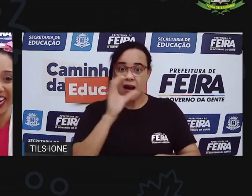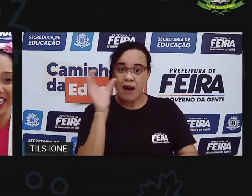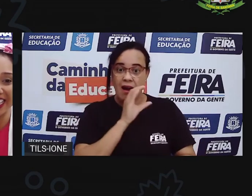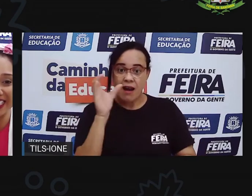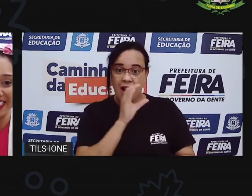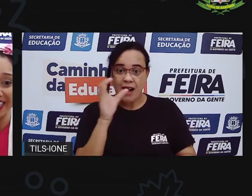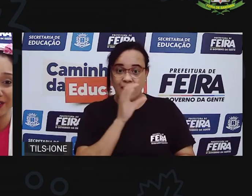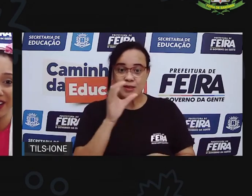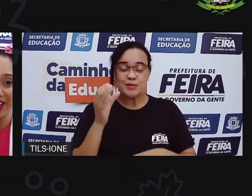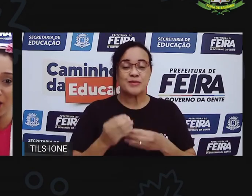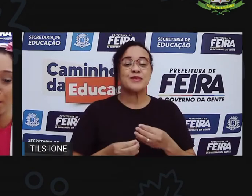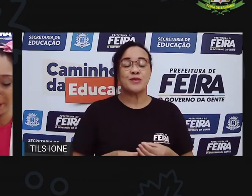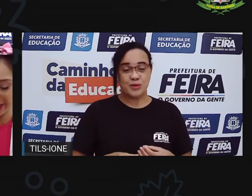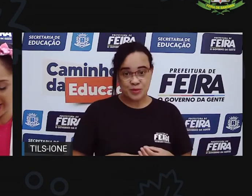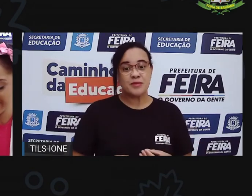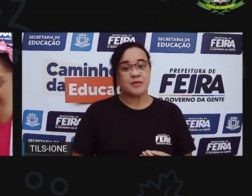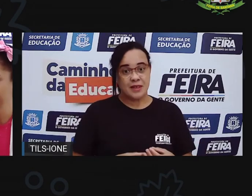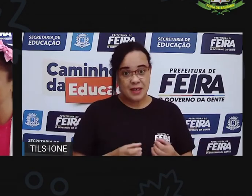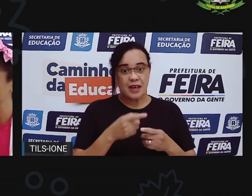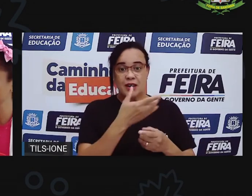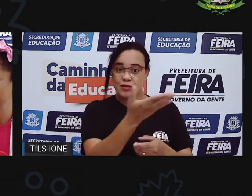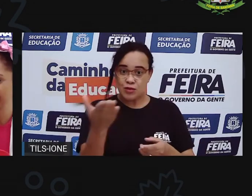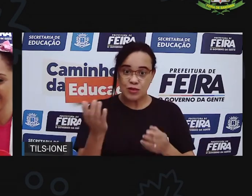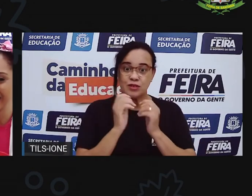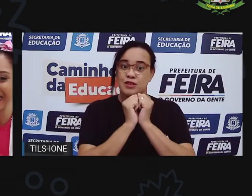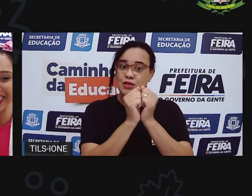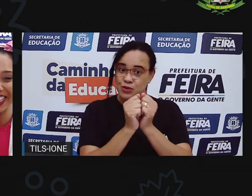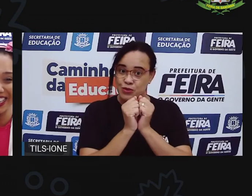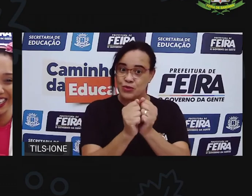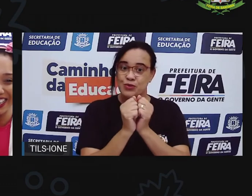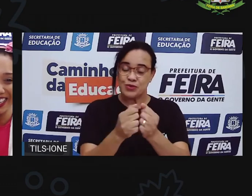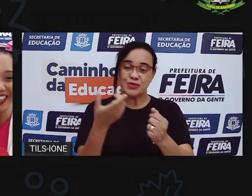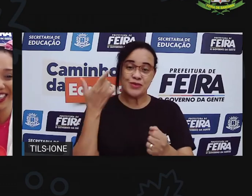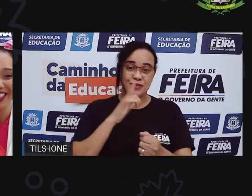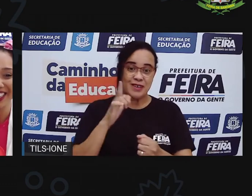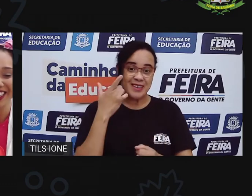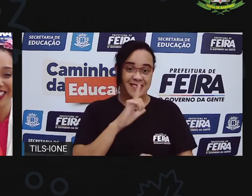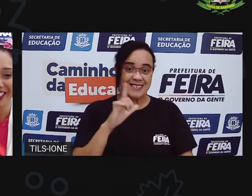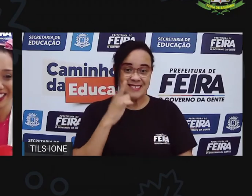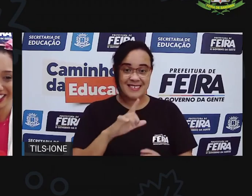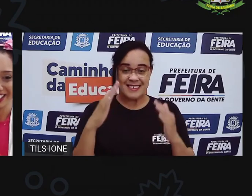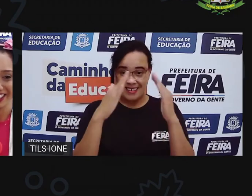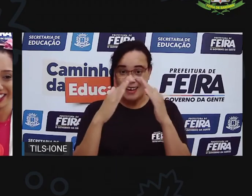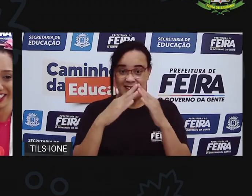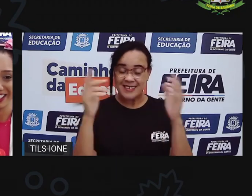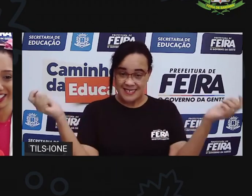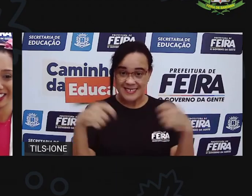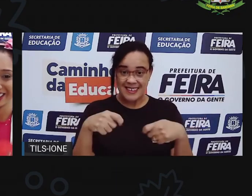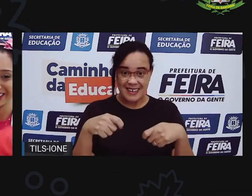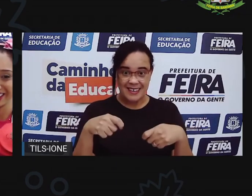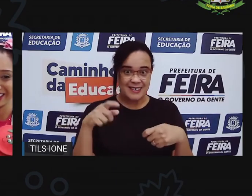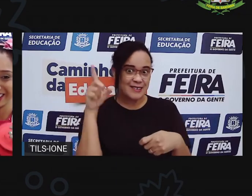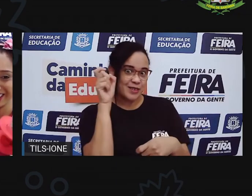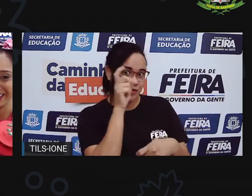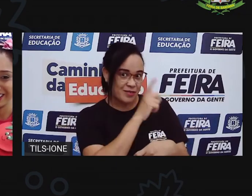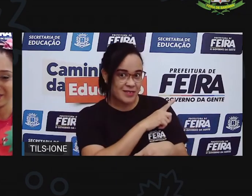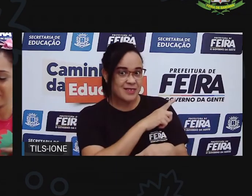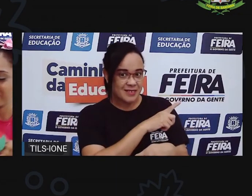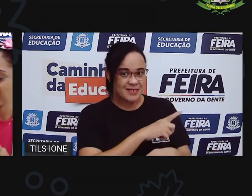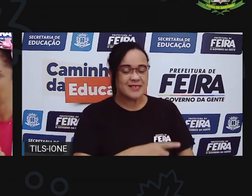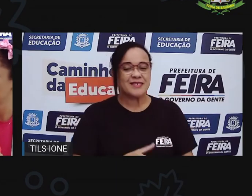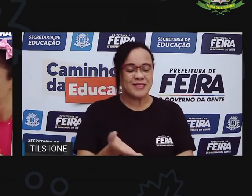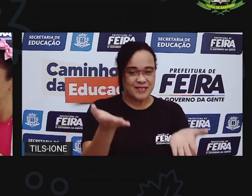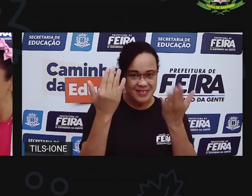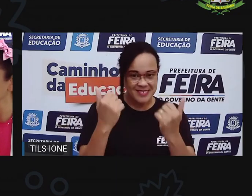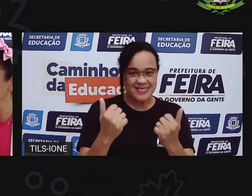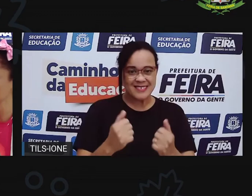Será que a criançada vai acompanhar? Será que vocês vão conseguir daí de casa? Vai ficar mais difícil, hein? Vamos